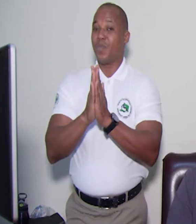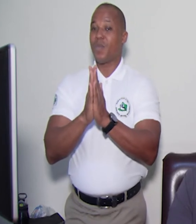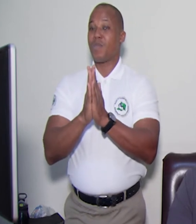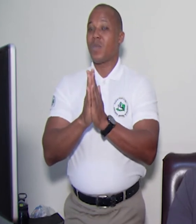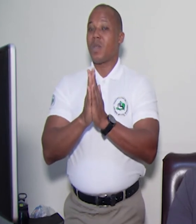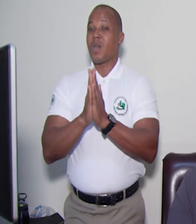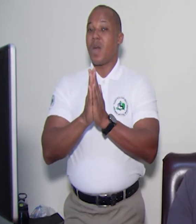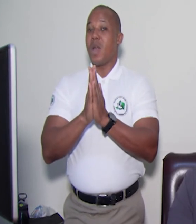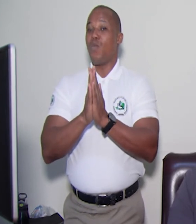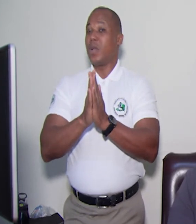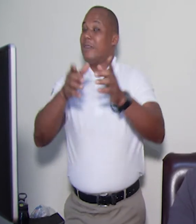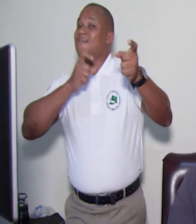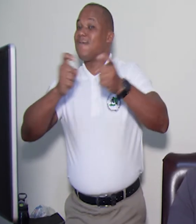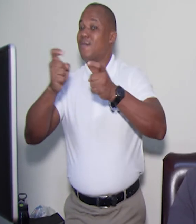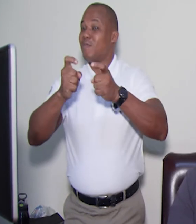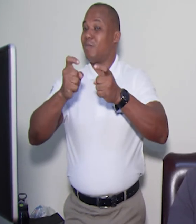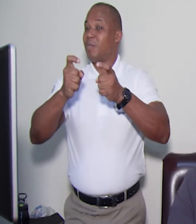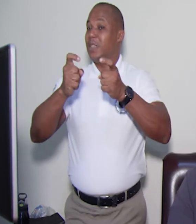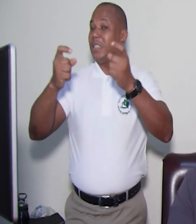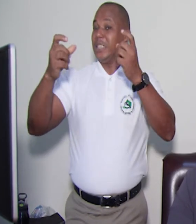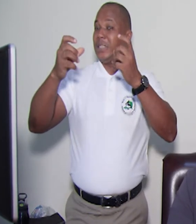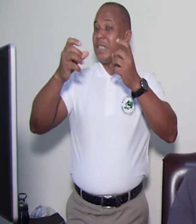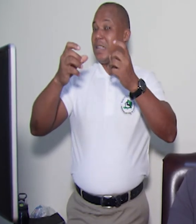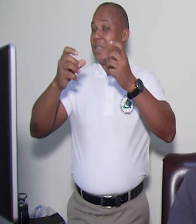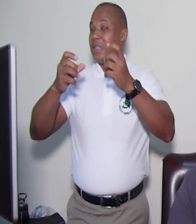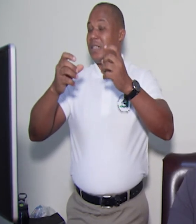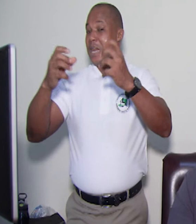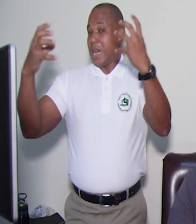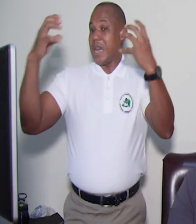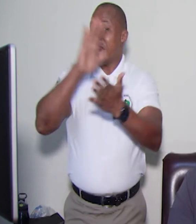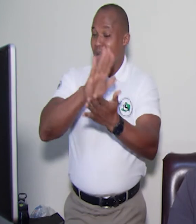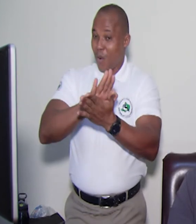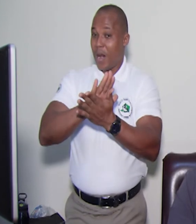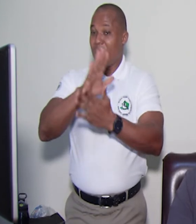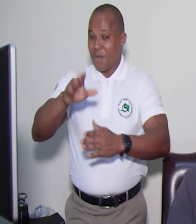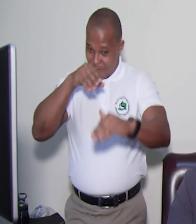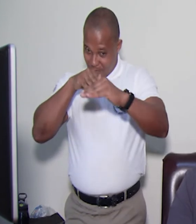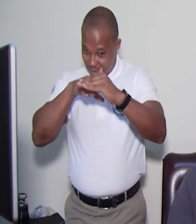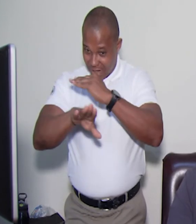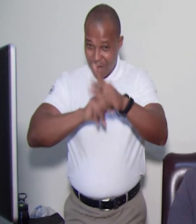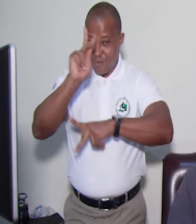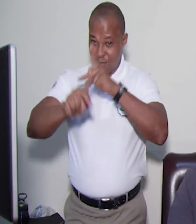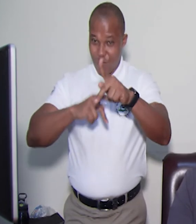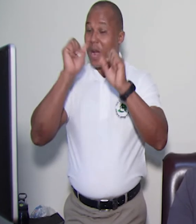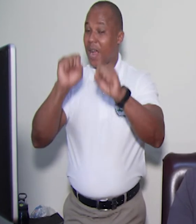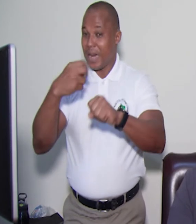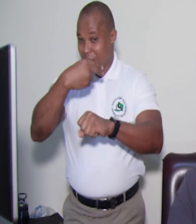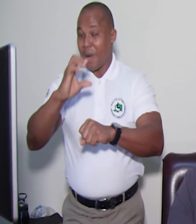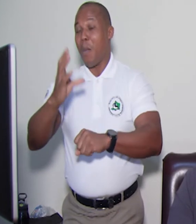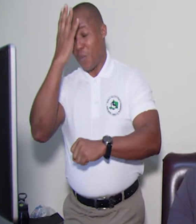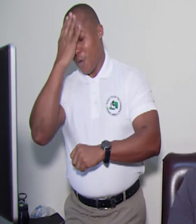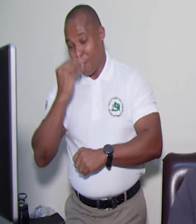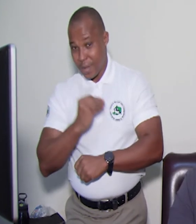'ekol la te fe yon netroyaj rapide pou te ka facilite ou rentre pou te ka pas setor. E OIM te akompanyye